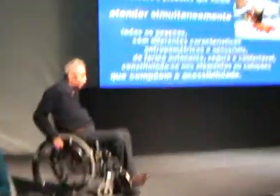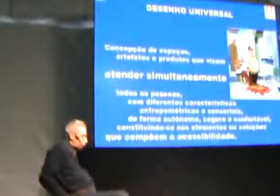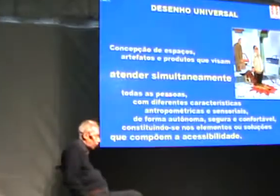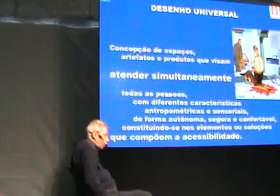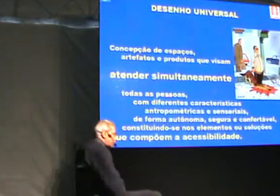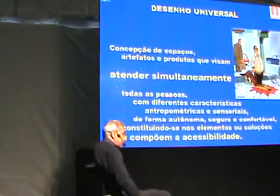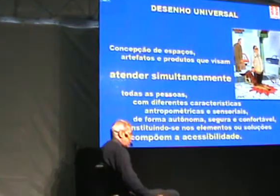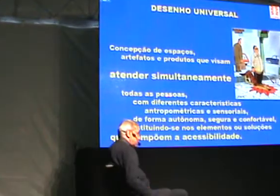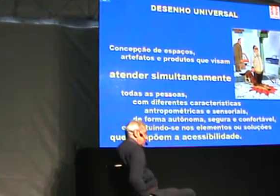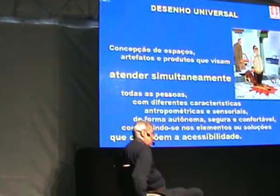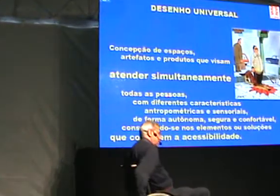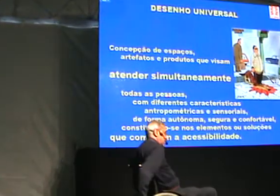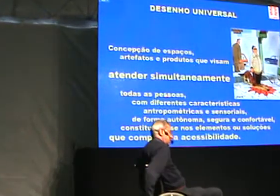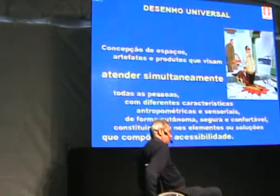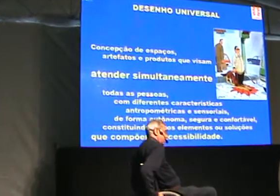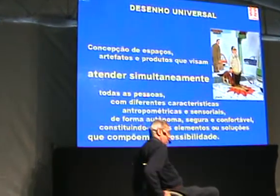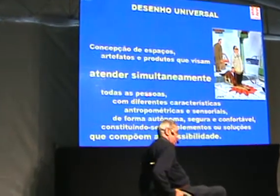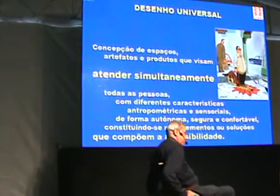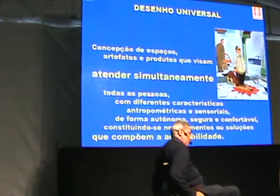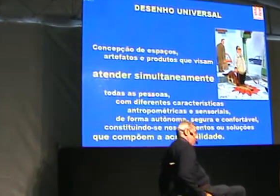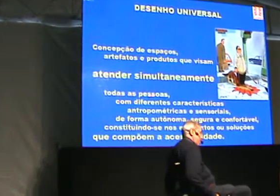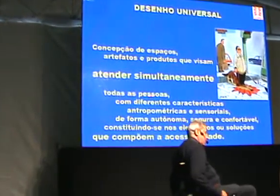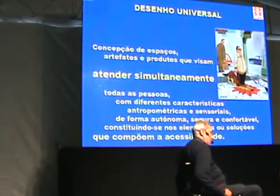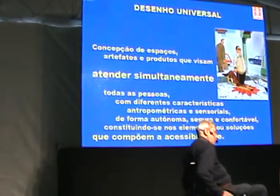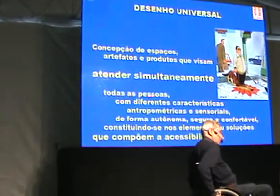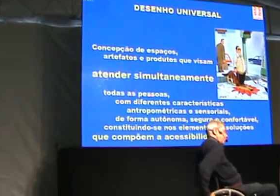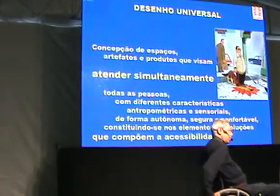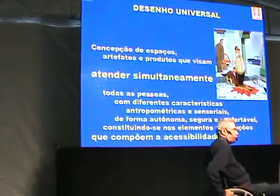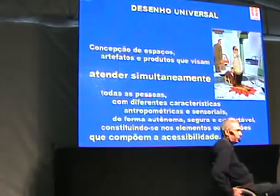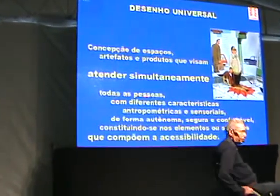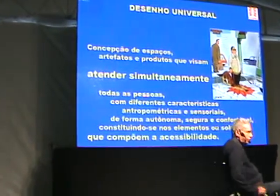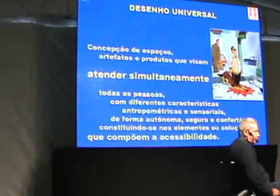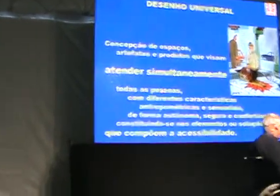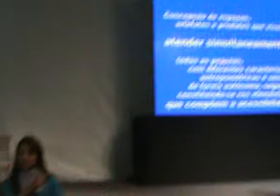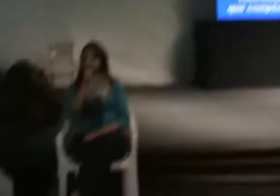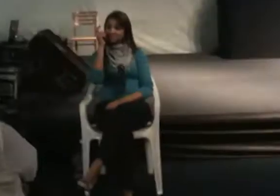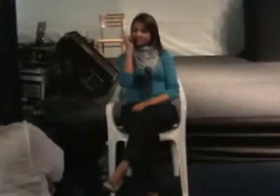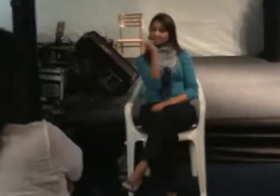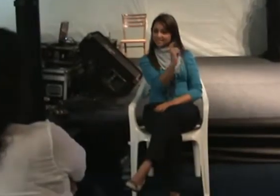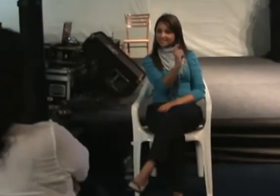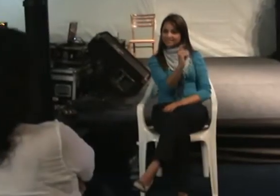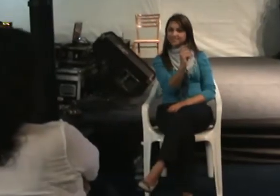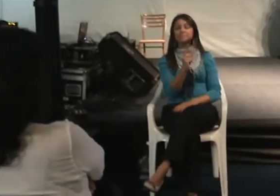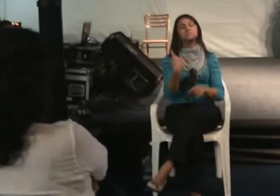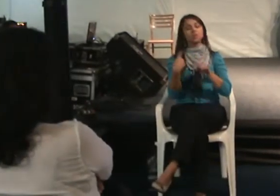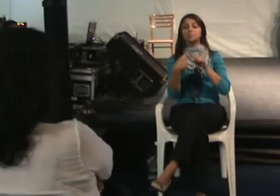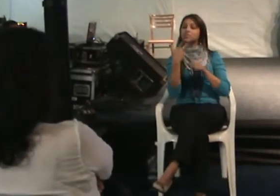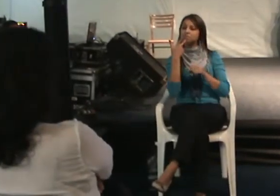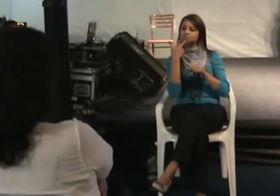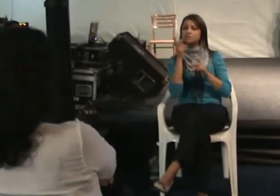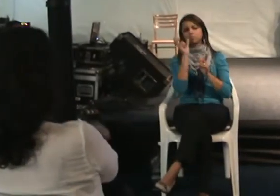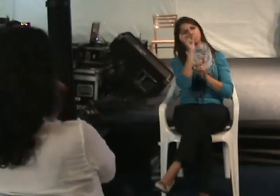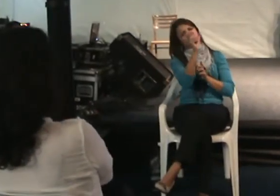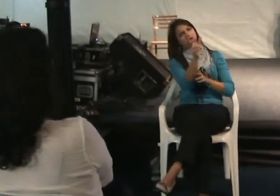Esse é um conceito interessante. Quando a gente fala de acessibilidade,